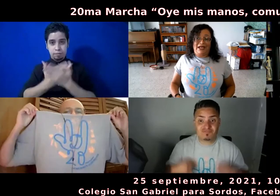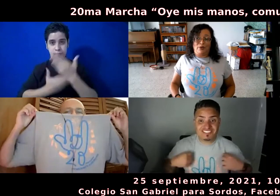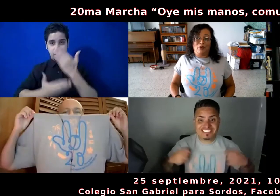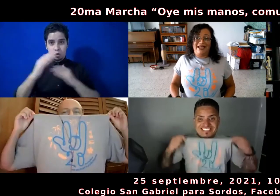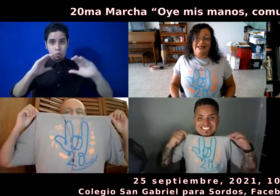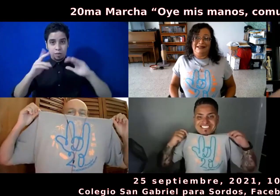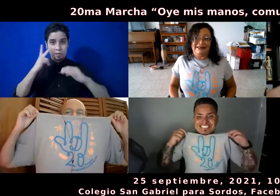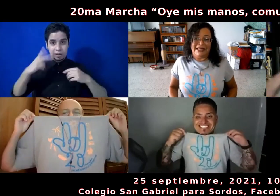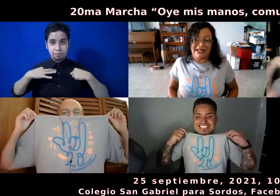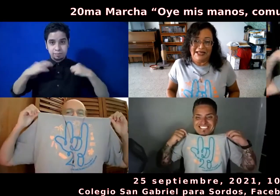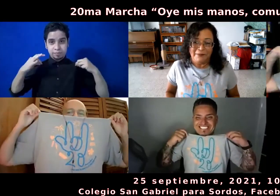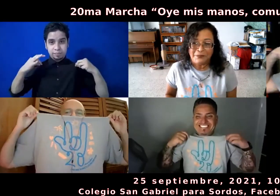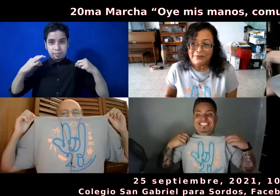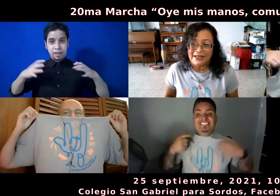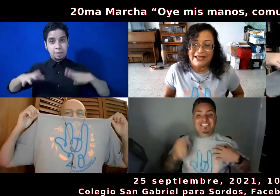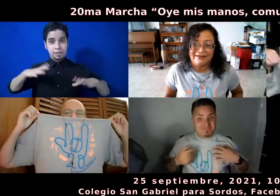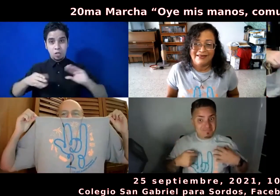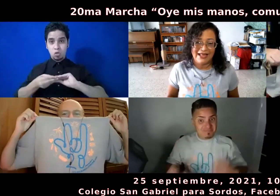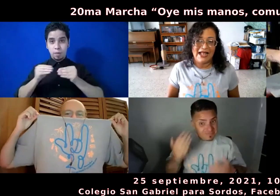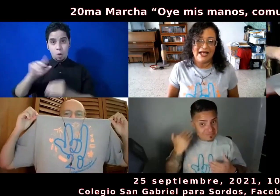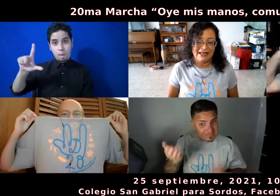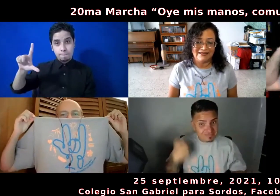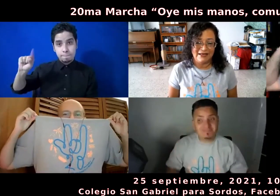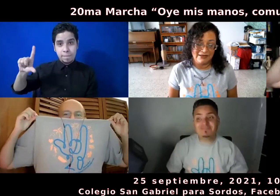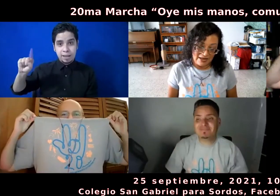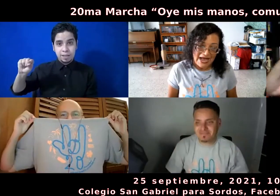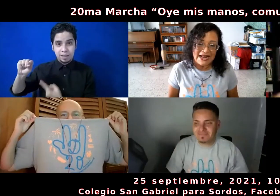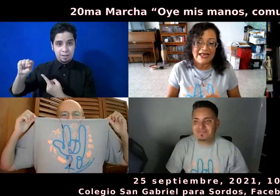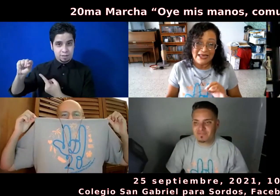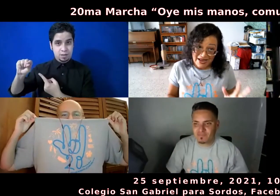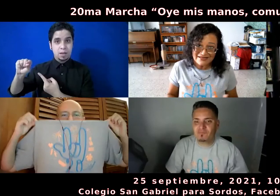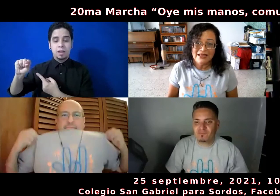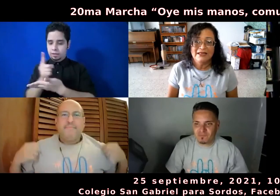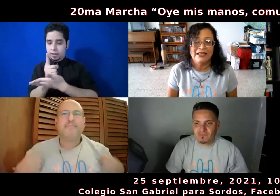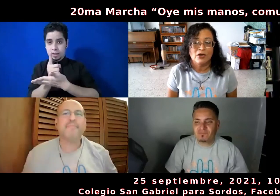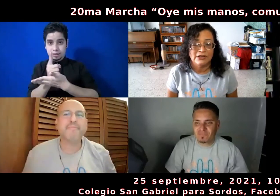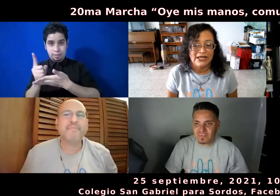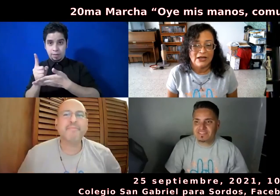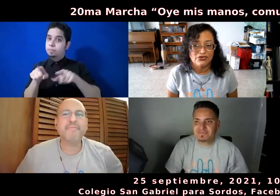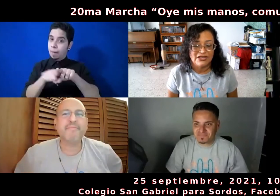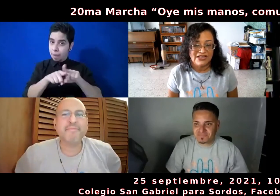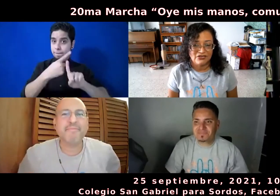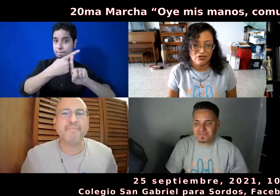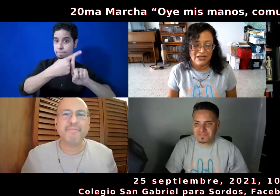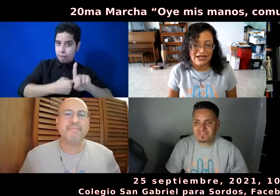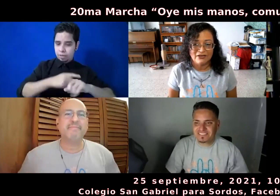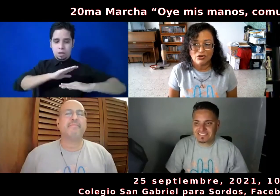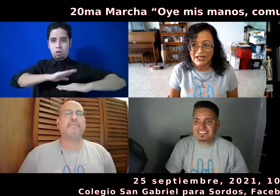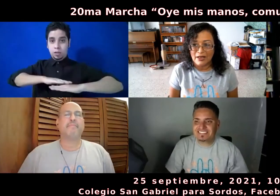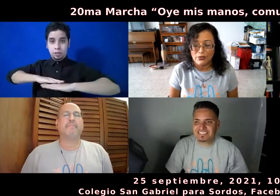la número 20, que es de la semana y mes de concienciación de la sordera en